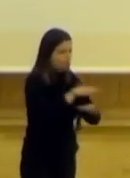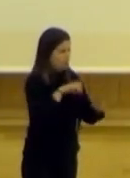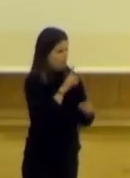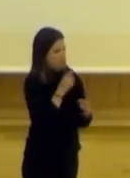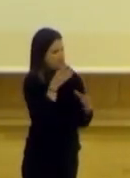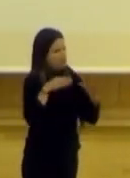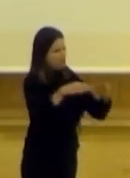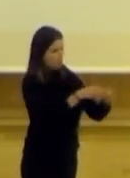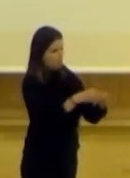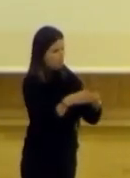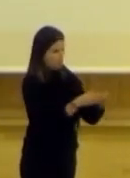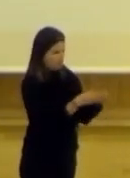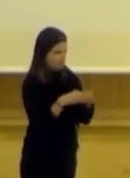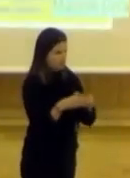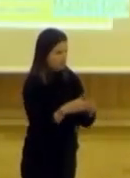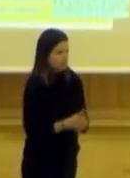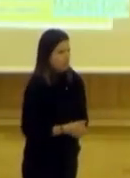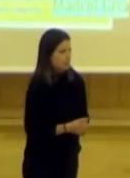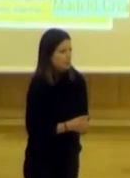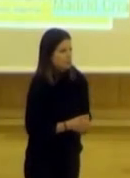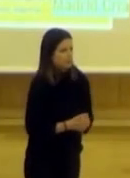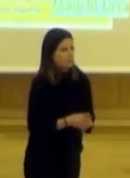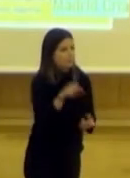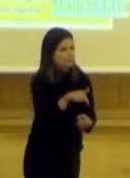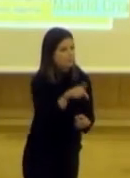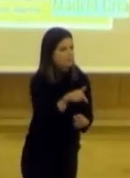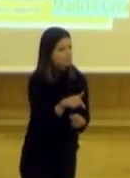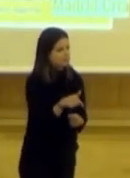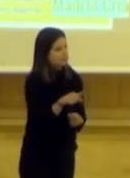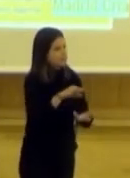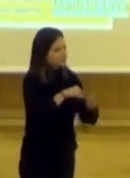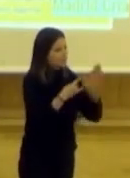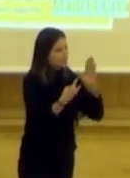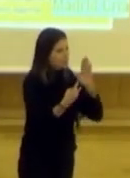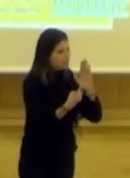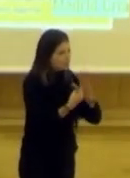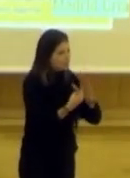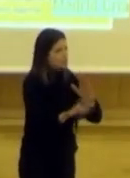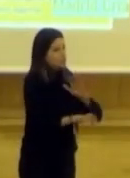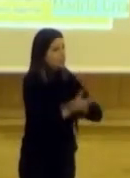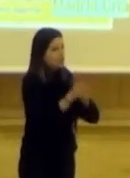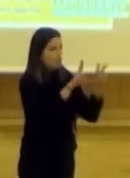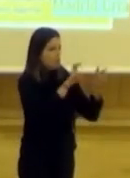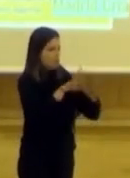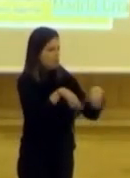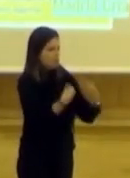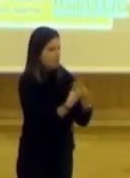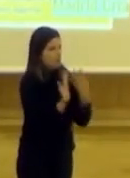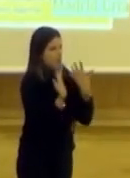desanimen los grupos. Bien. Estos fueron los proyectos que salieron, nueve proyectos.